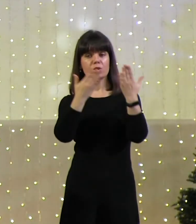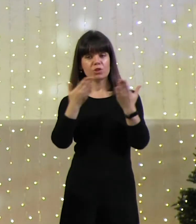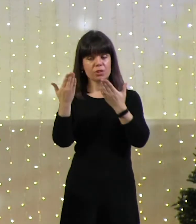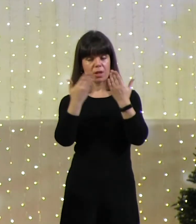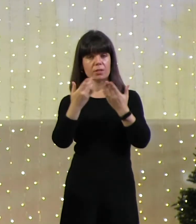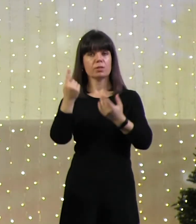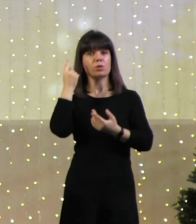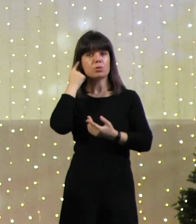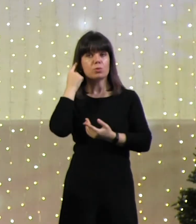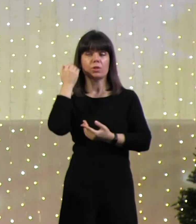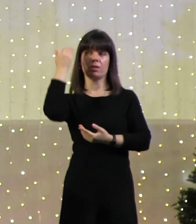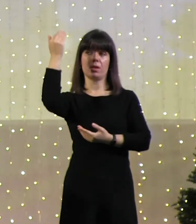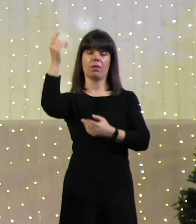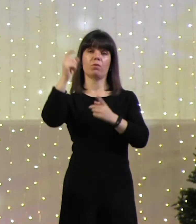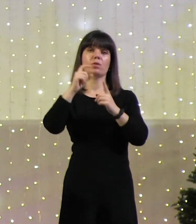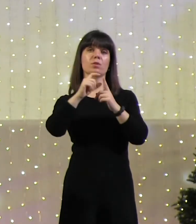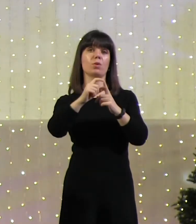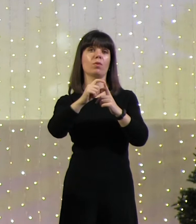слушать его слово.